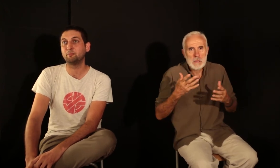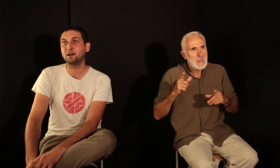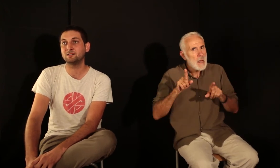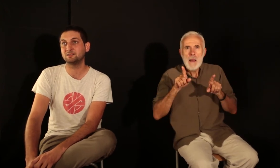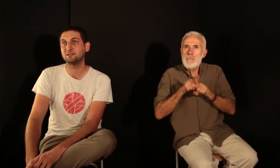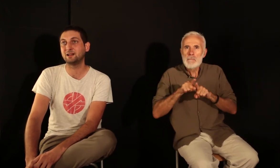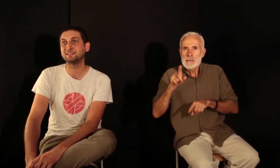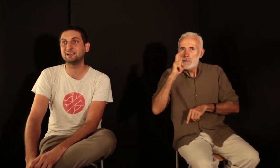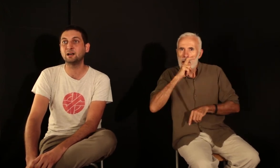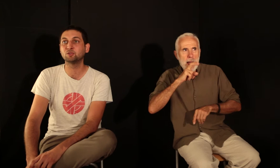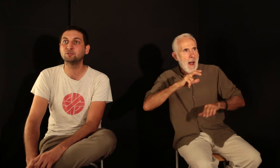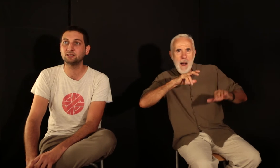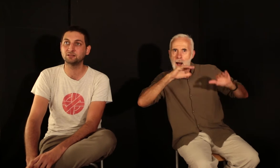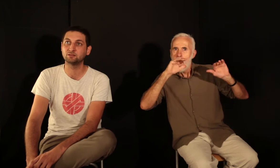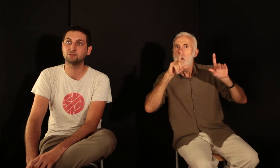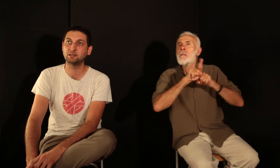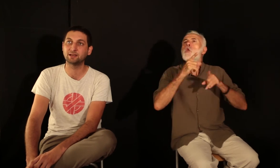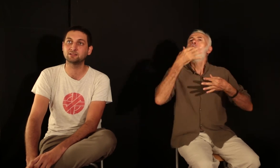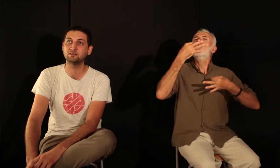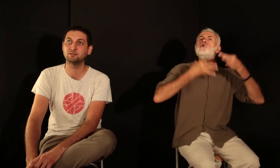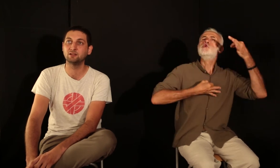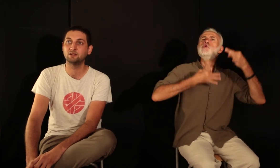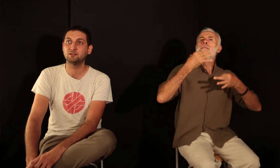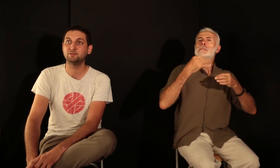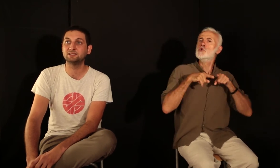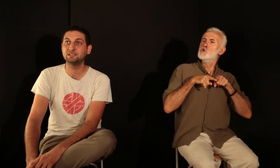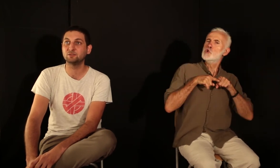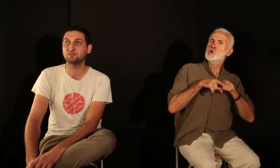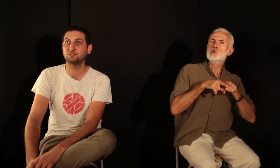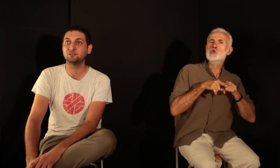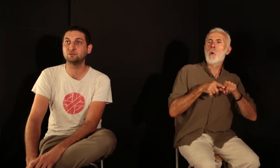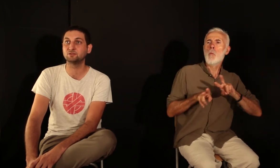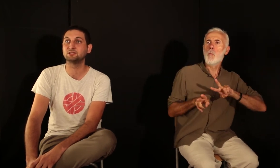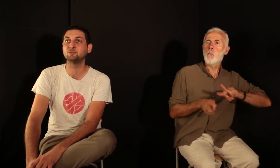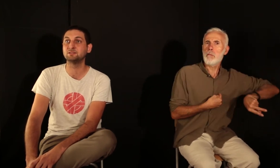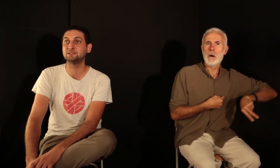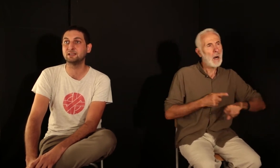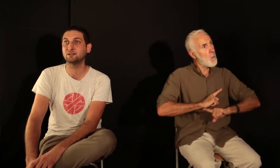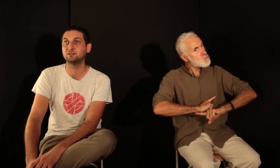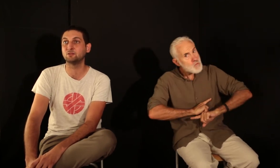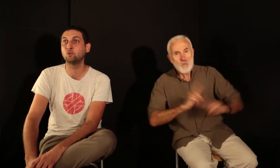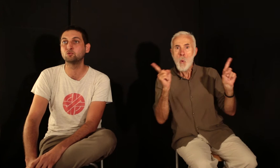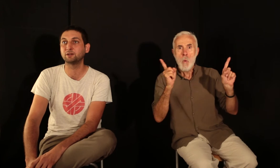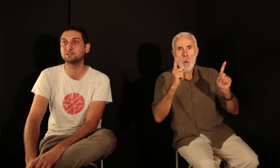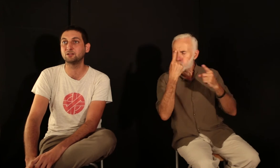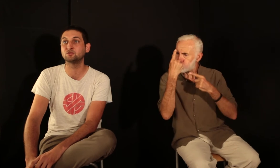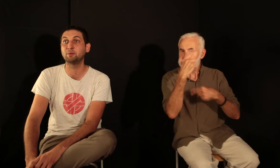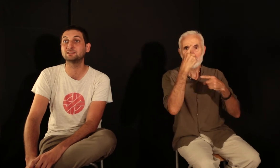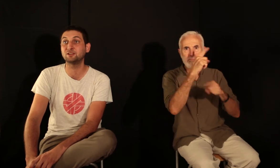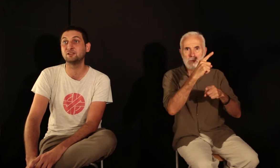pas un terrain abandonné, que les personnes victimes de ce système judiciaire rouleau-compresseur ne soient pas seul